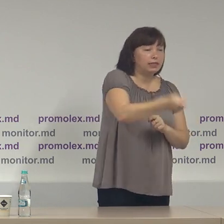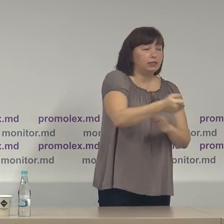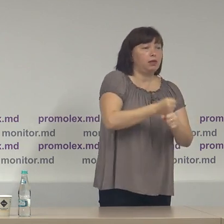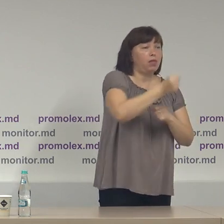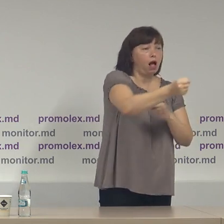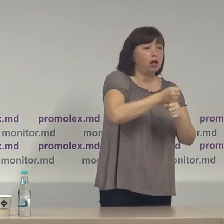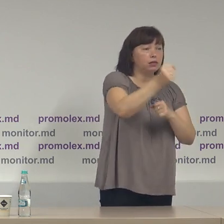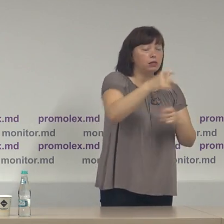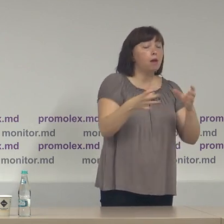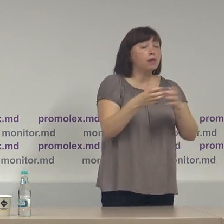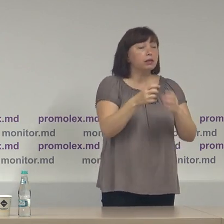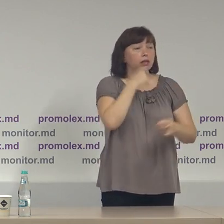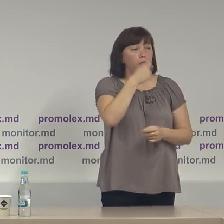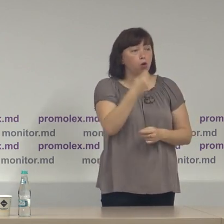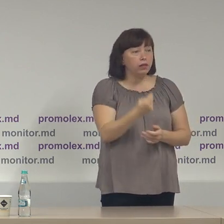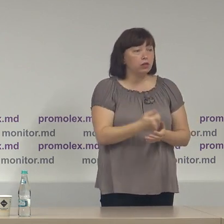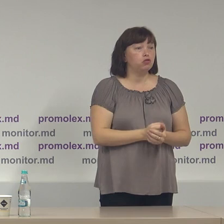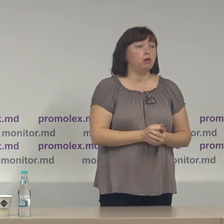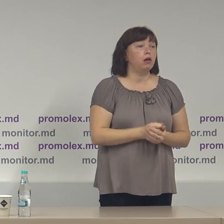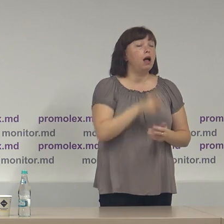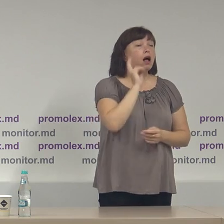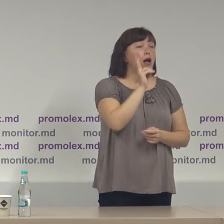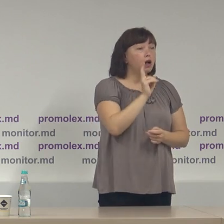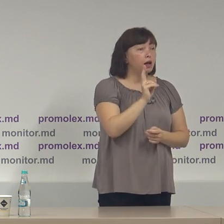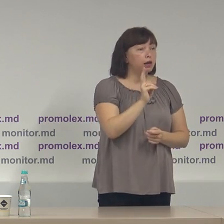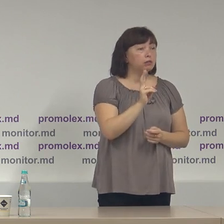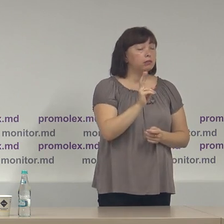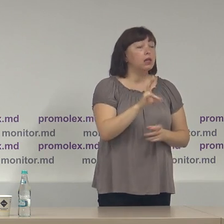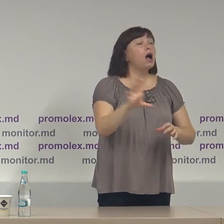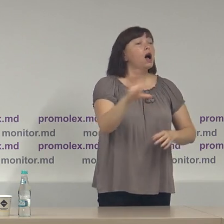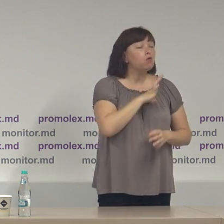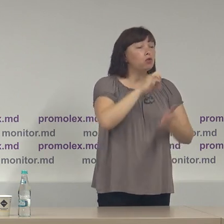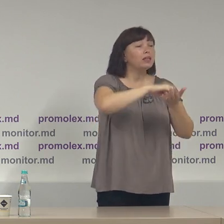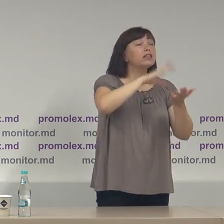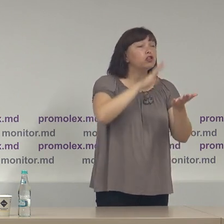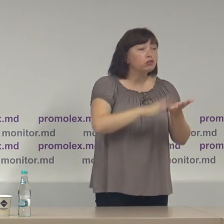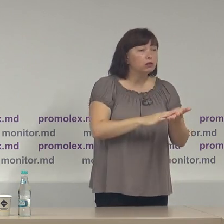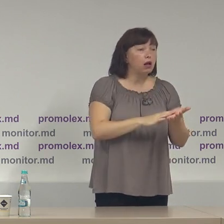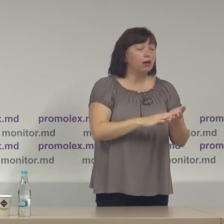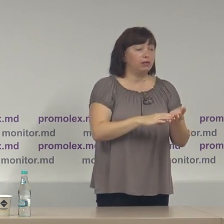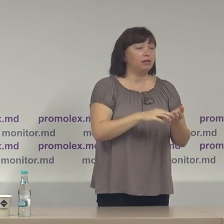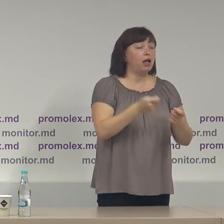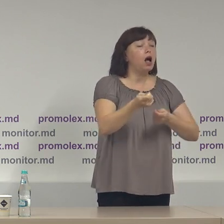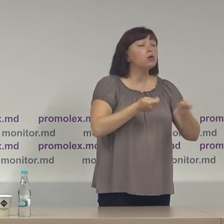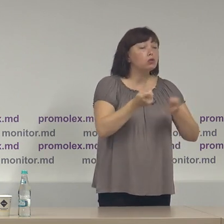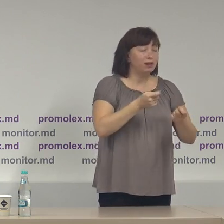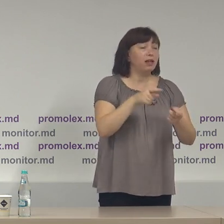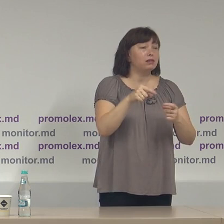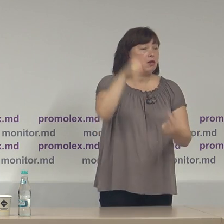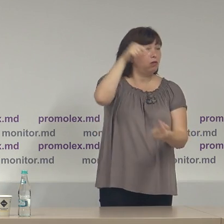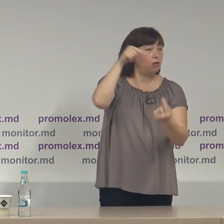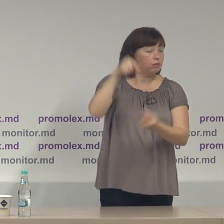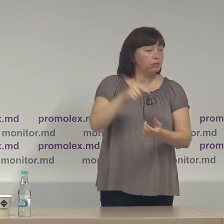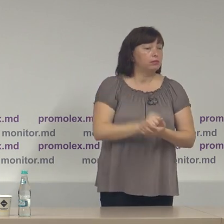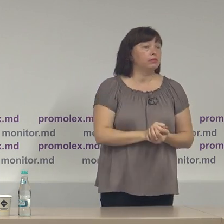partidele politice care au fost înregistrate de autoritățile competență în